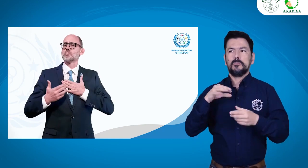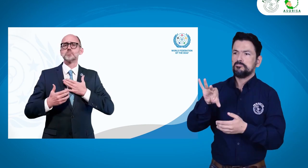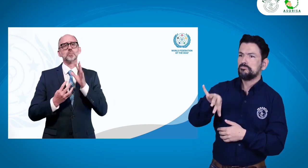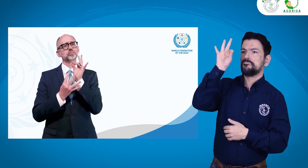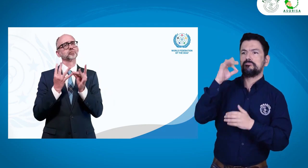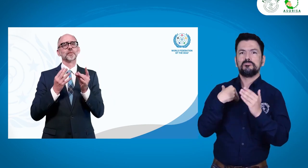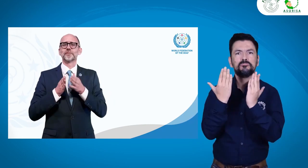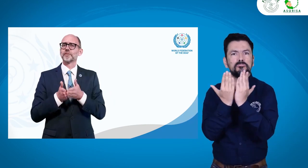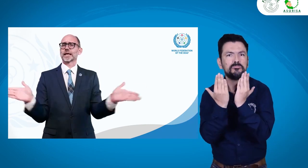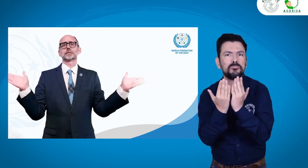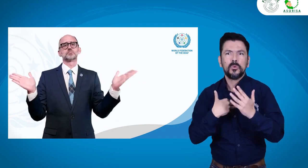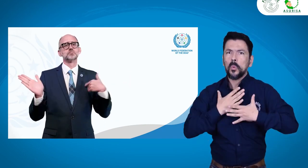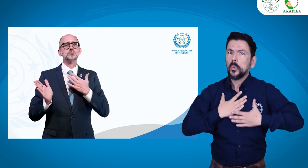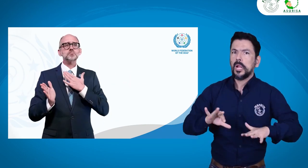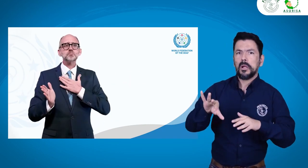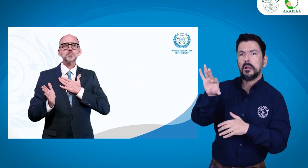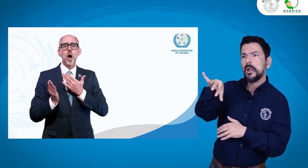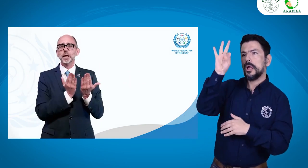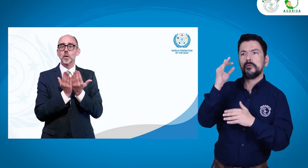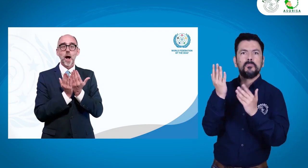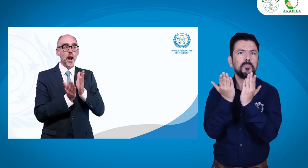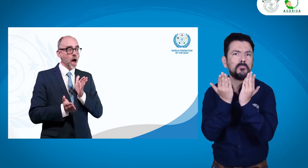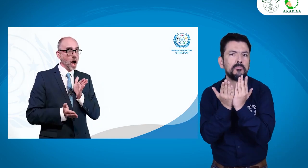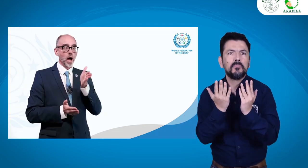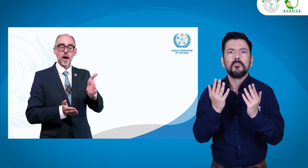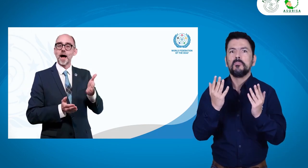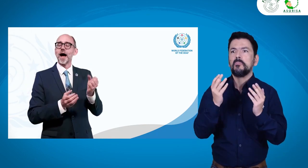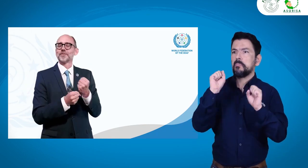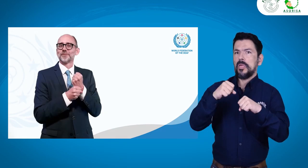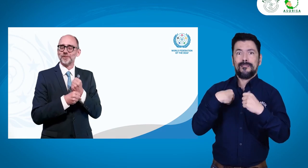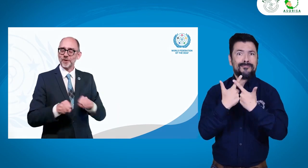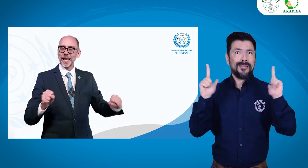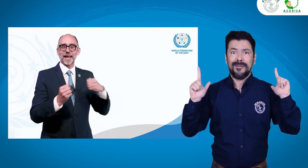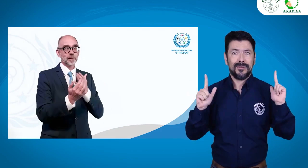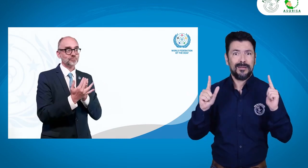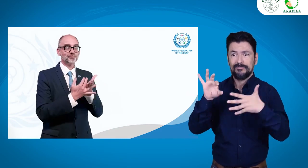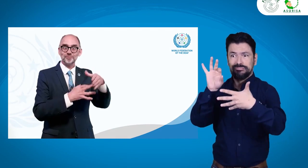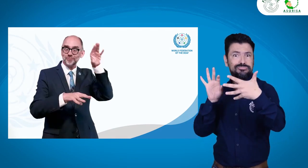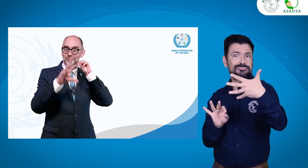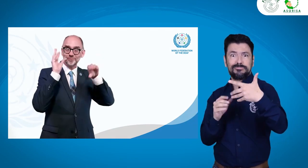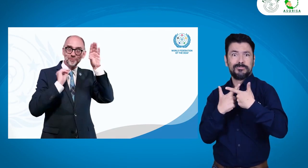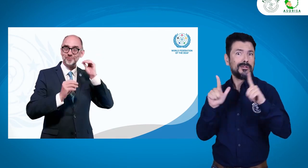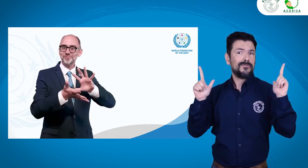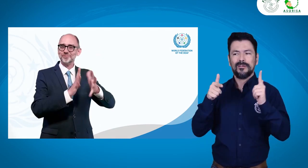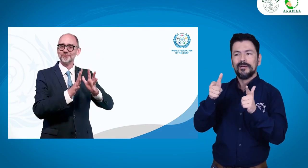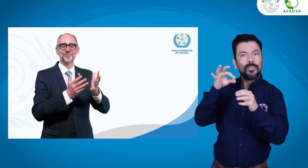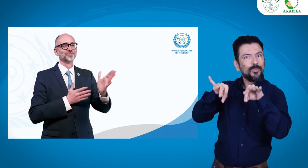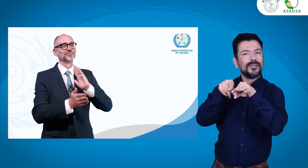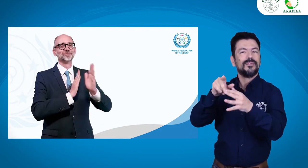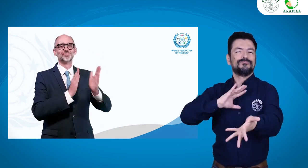ellas, la inclusión nos da libertad. Nos da la libertad para decidir qué queremos hacer en nuestra vida. Por ejemplo,